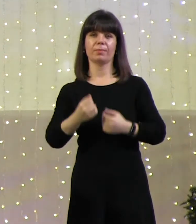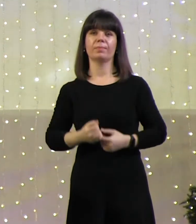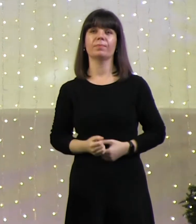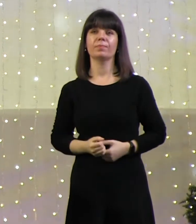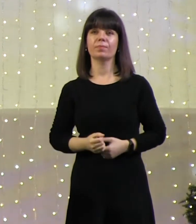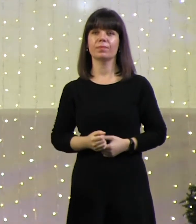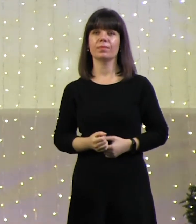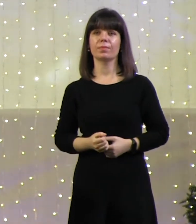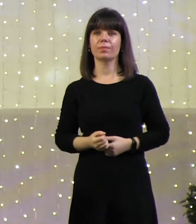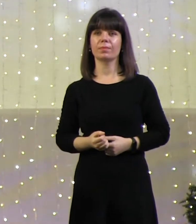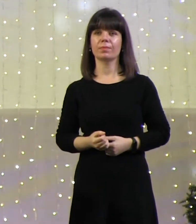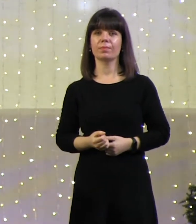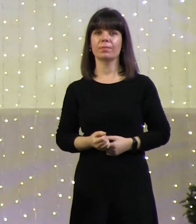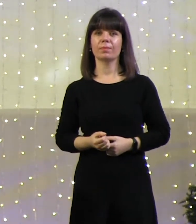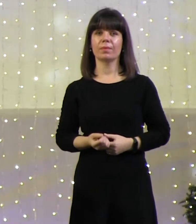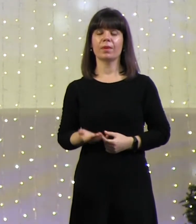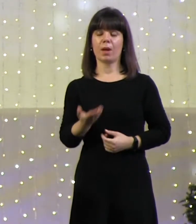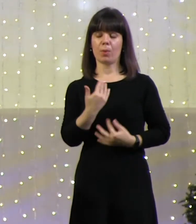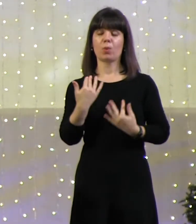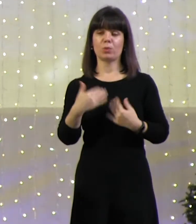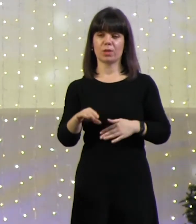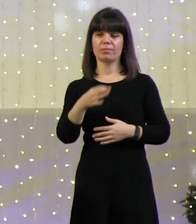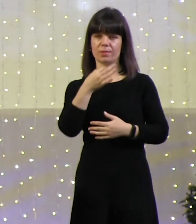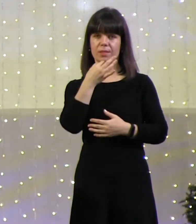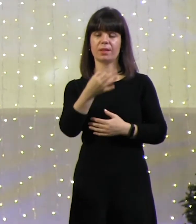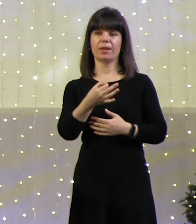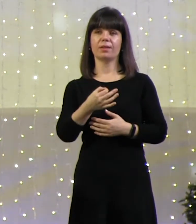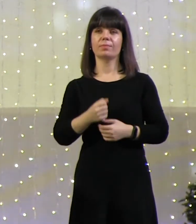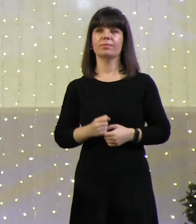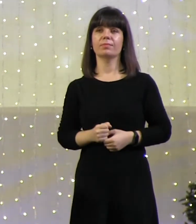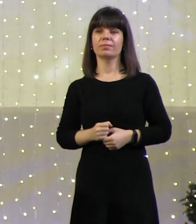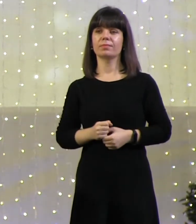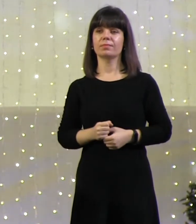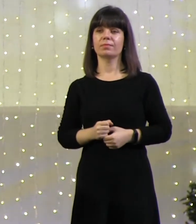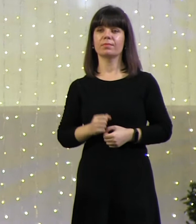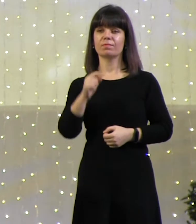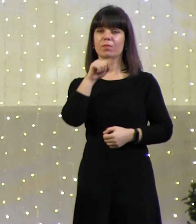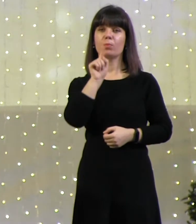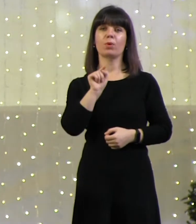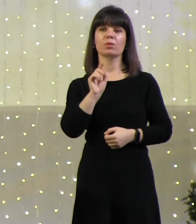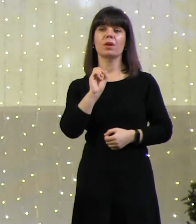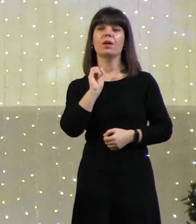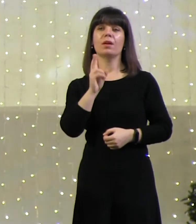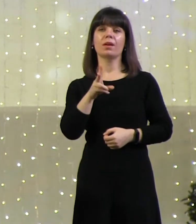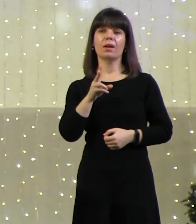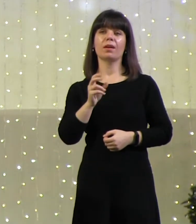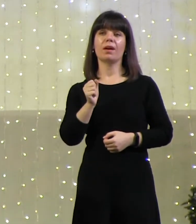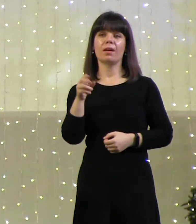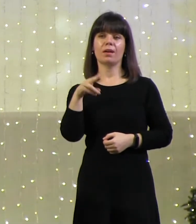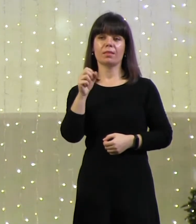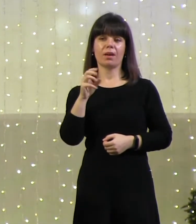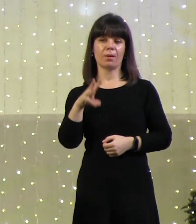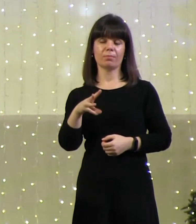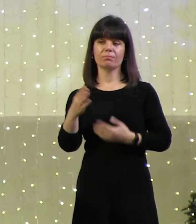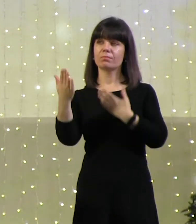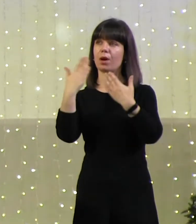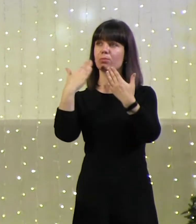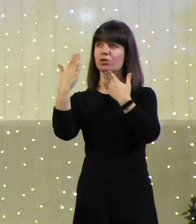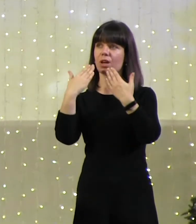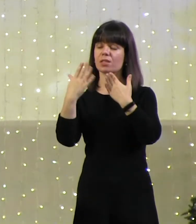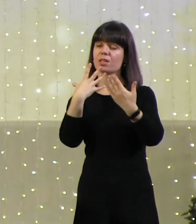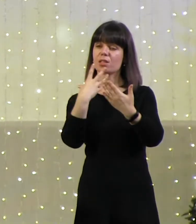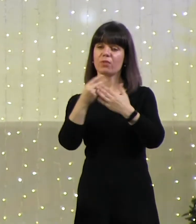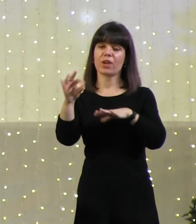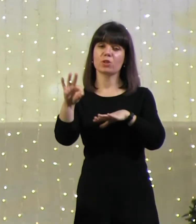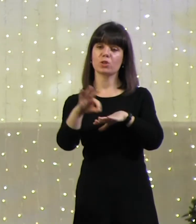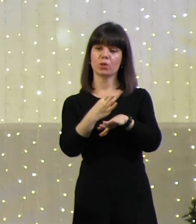Мы уже это отметили. Как Адам общался со своей